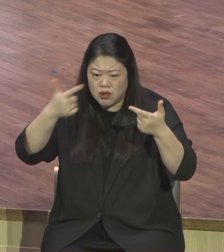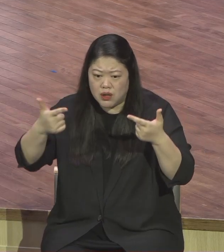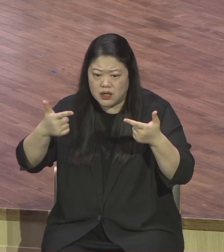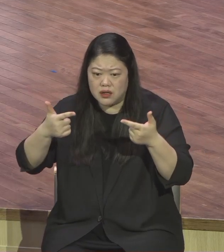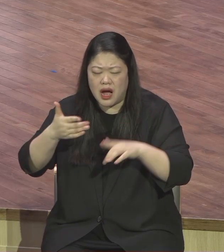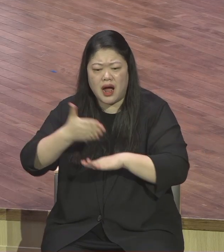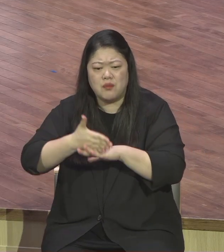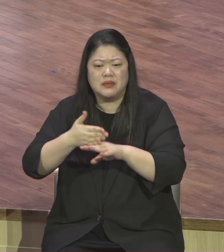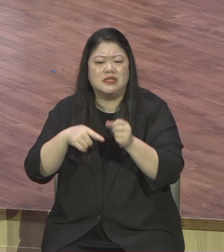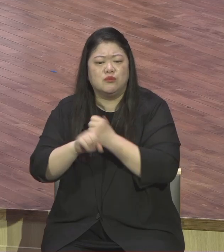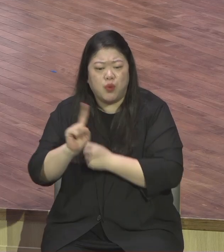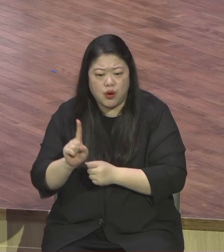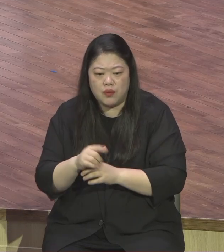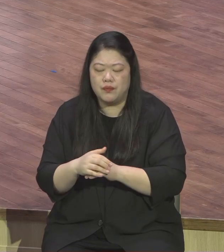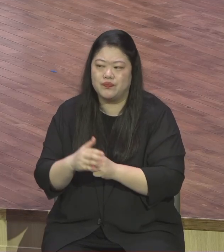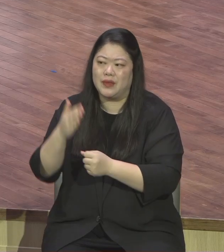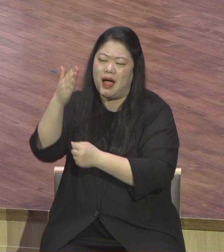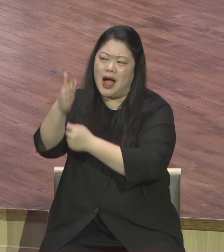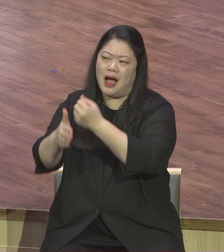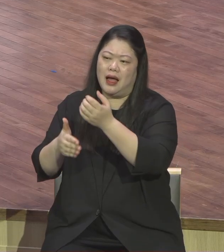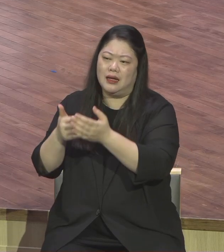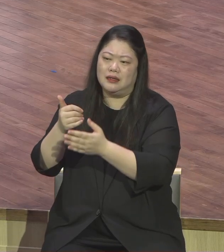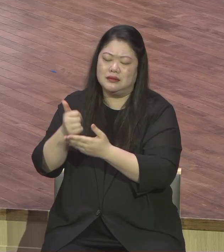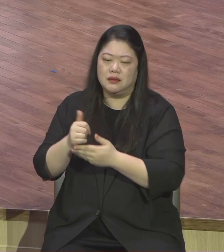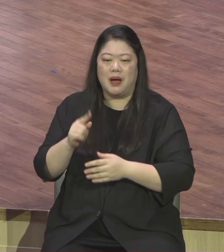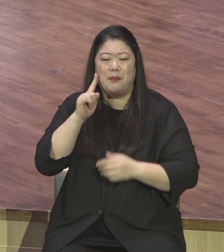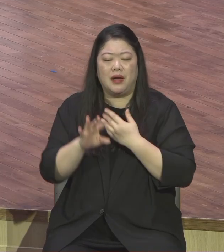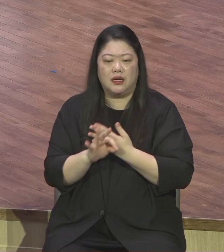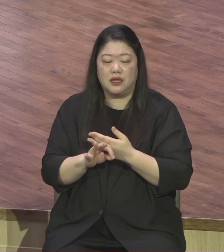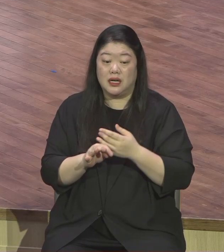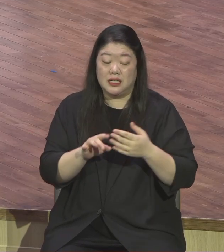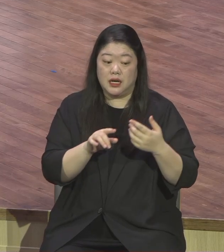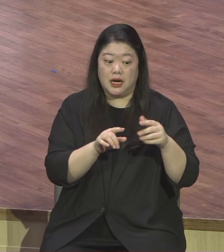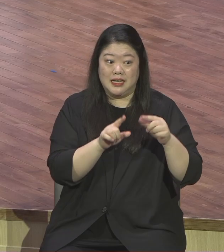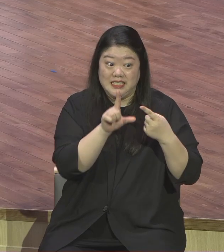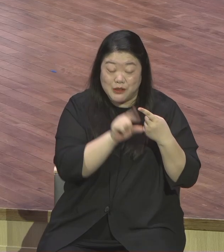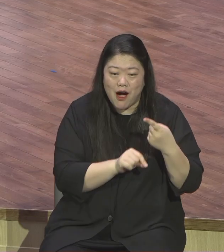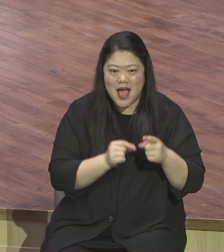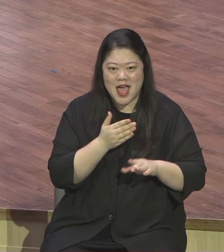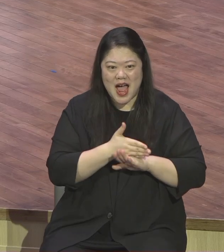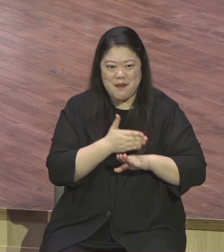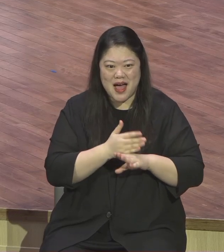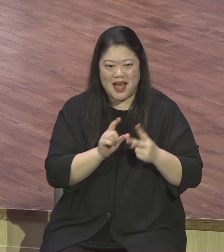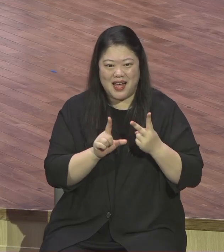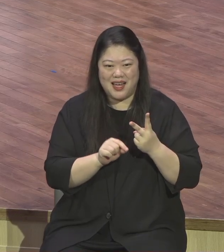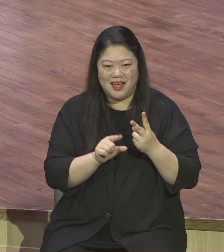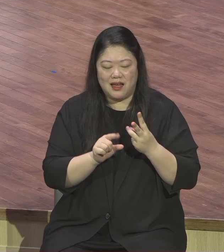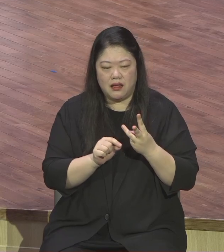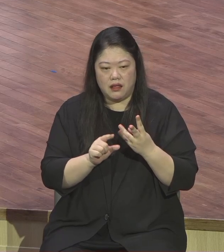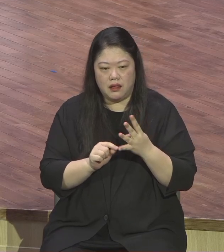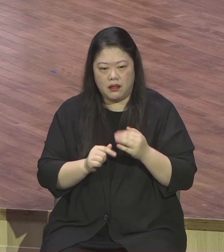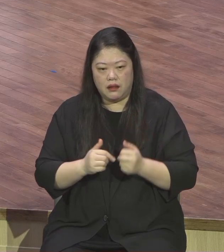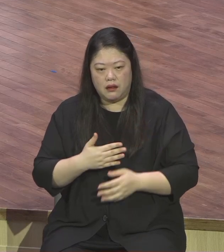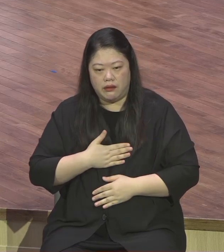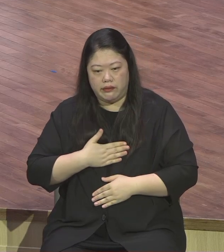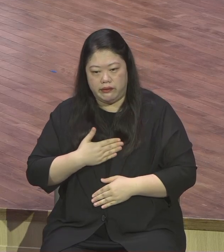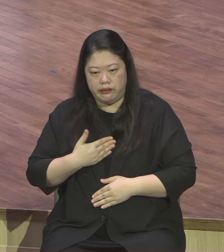하나님과 24시 소통하고 하나님 앞에 좀 감사할 줄 알아라 땅에 가만 쳐다보고